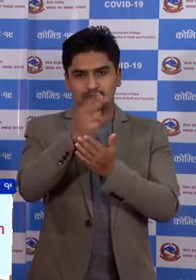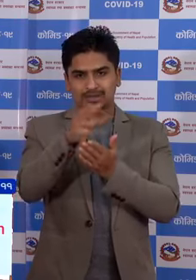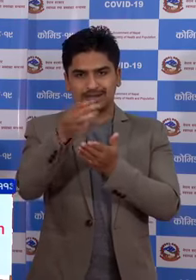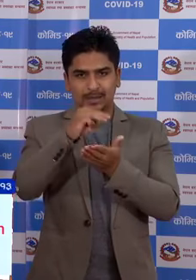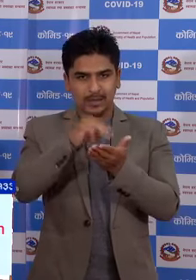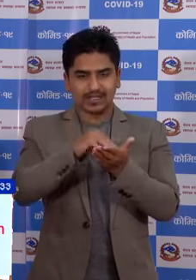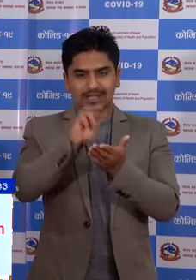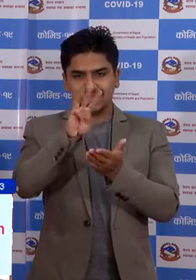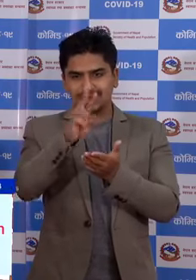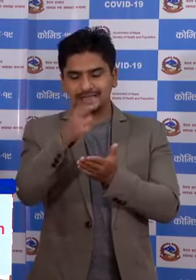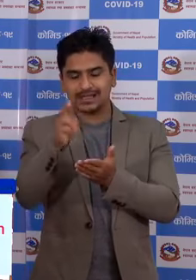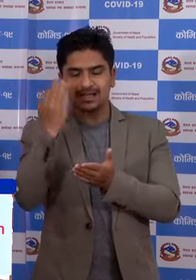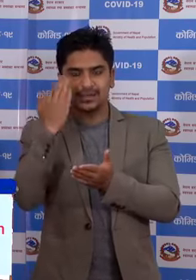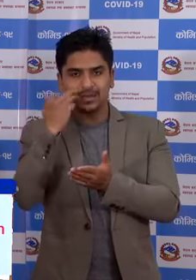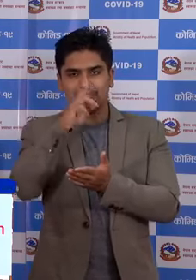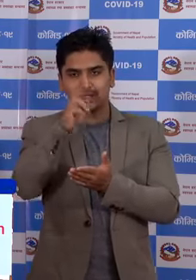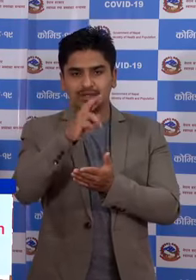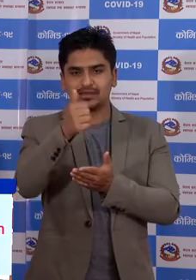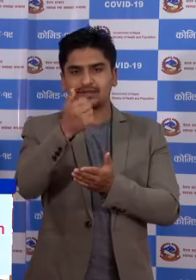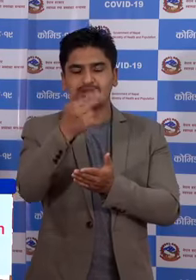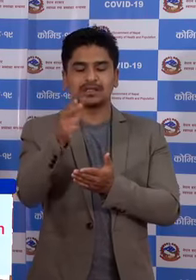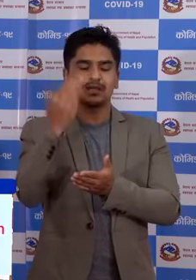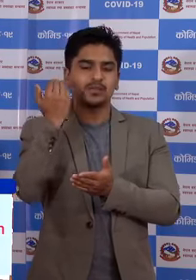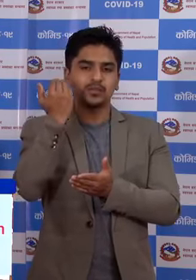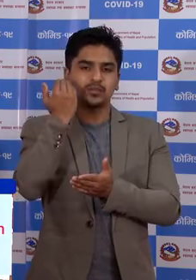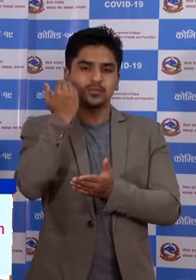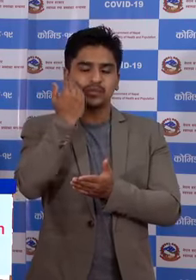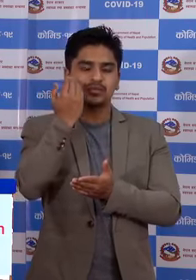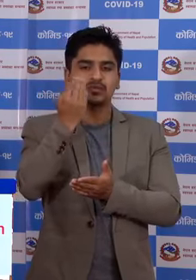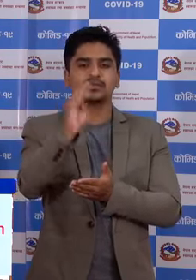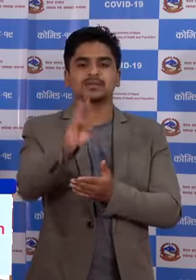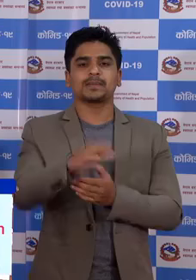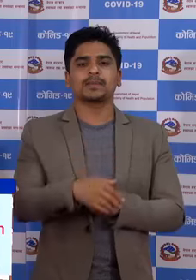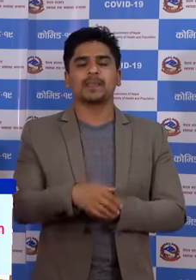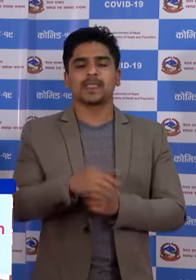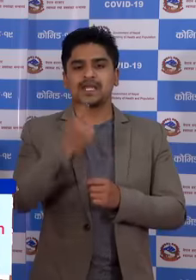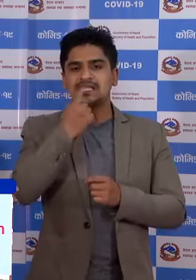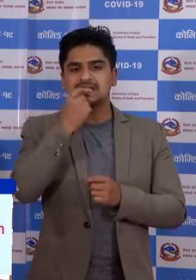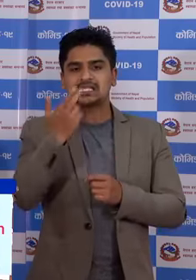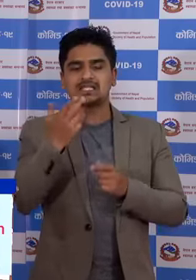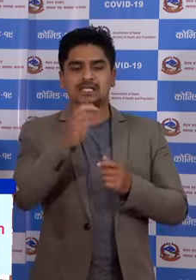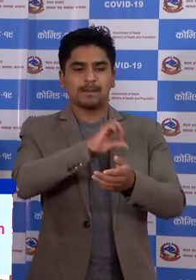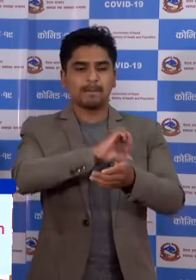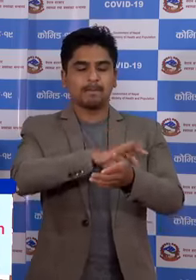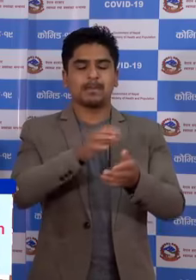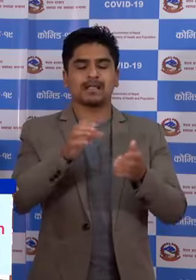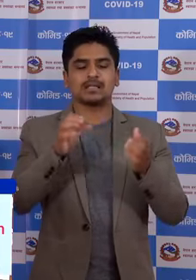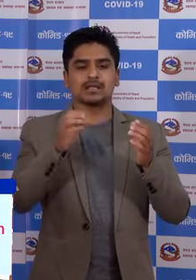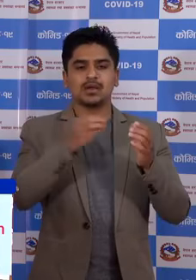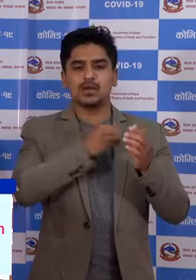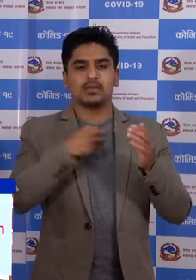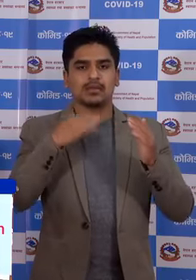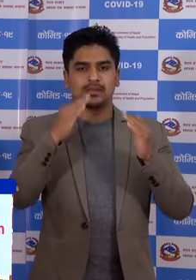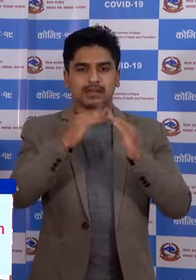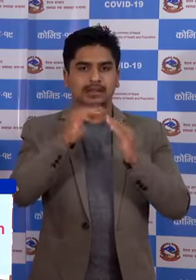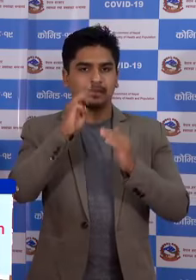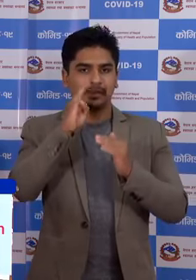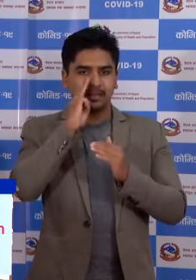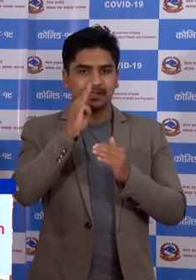रो 6 जना पूरूसुनुच शेति प्रादेशिक अस्पताल प्रयुक्षाला में